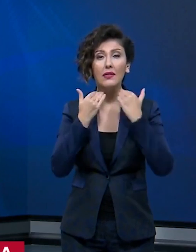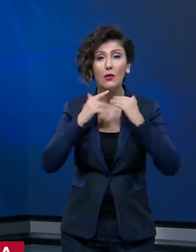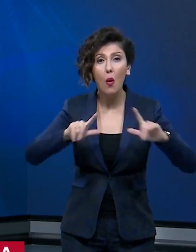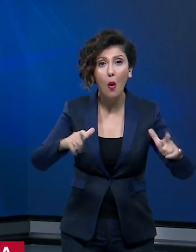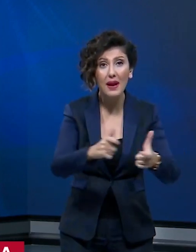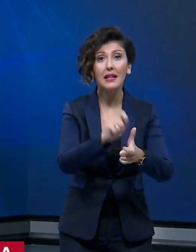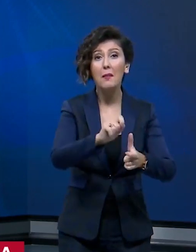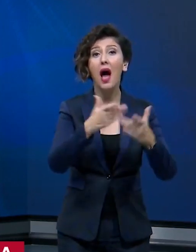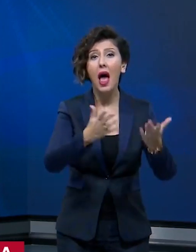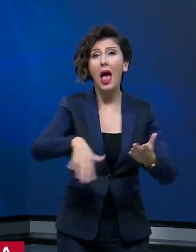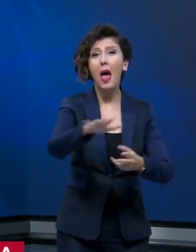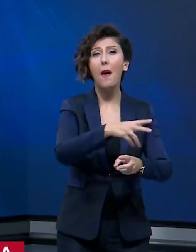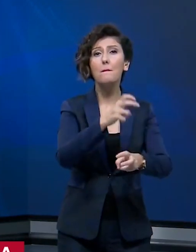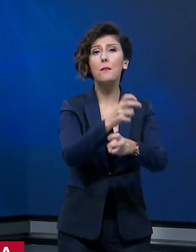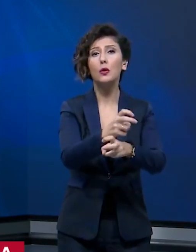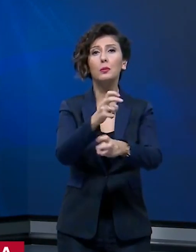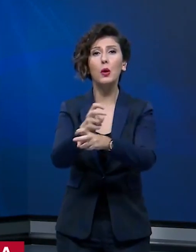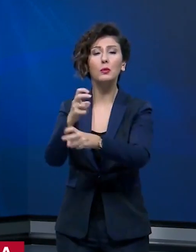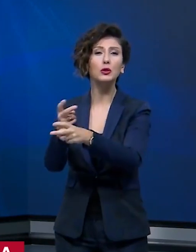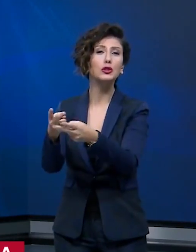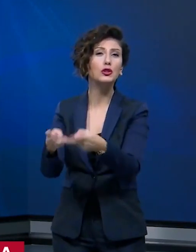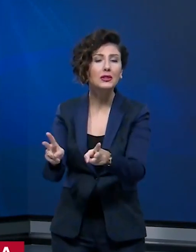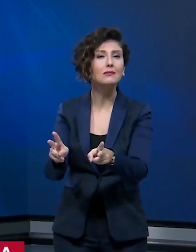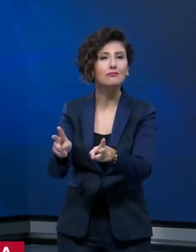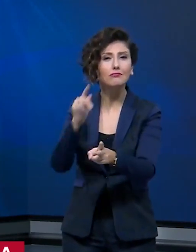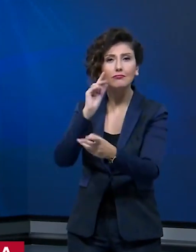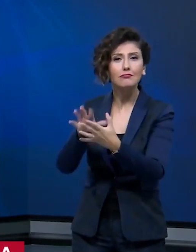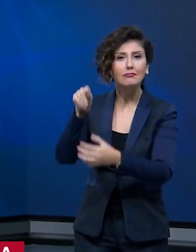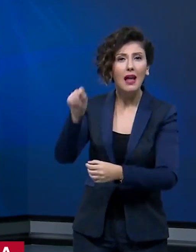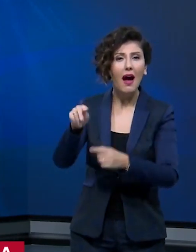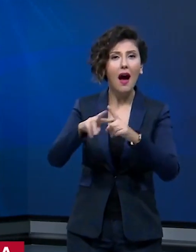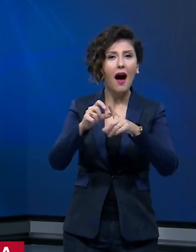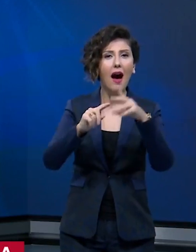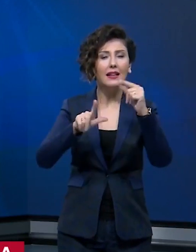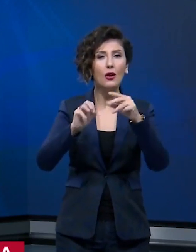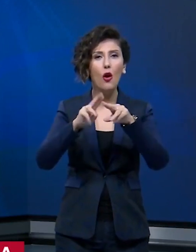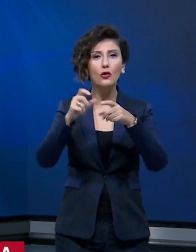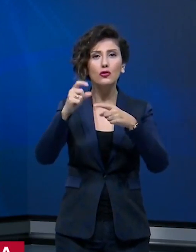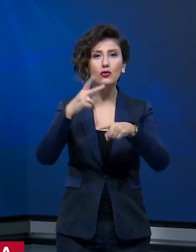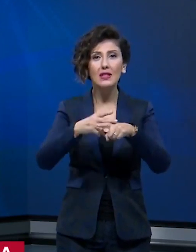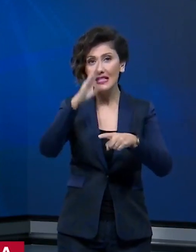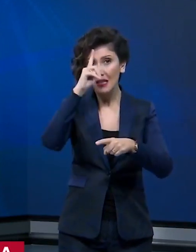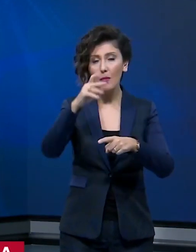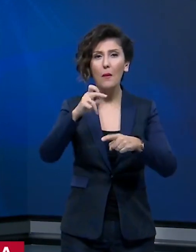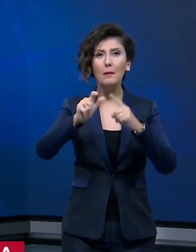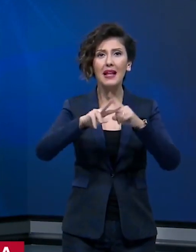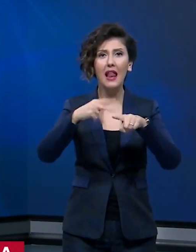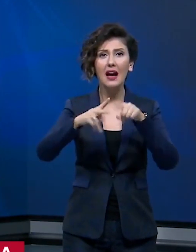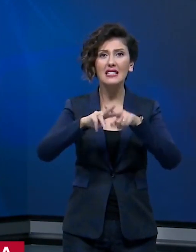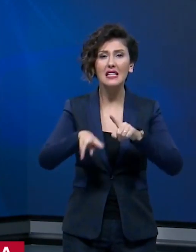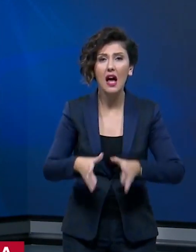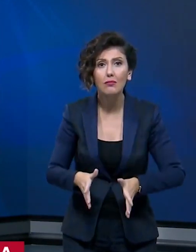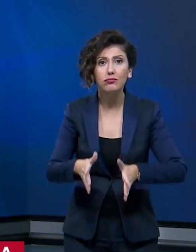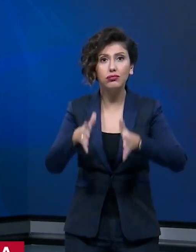ancak bu adreslerin hepsi boş çıkmıştı. Özoğlu Öz'ün Adil Öksüz'ünün İstanbul'daki bir plazada olduğunu gösteren bilgiyi